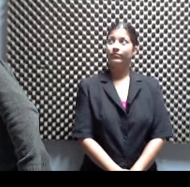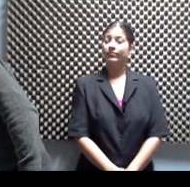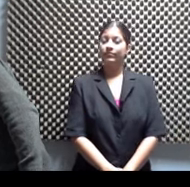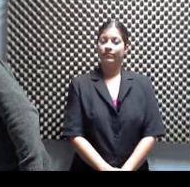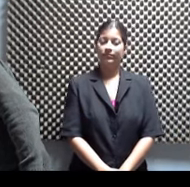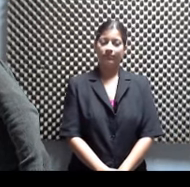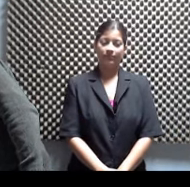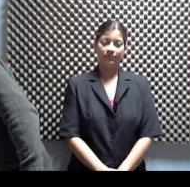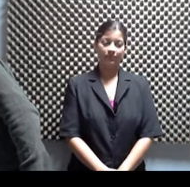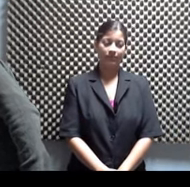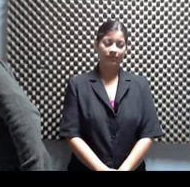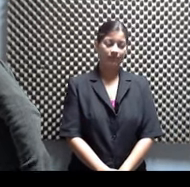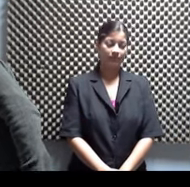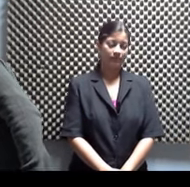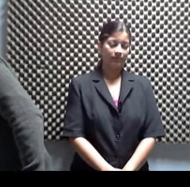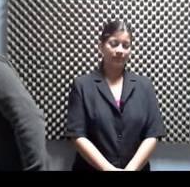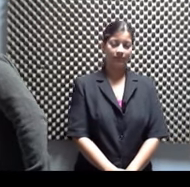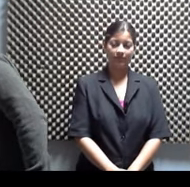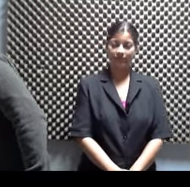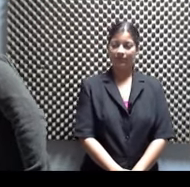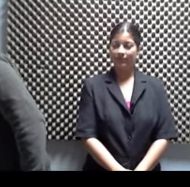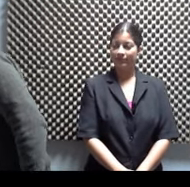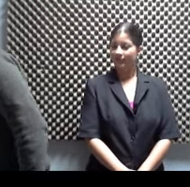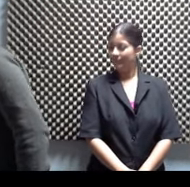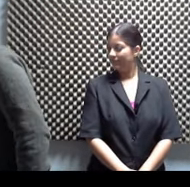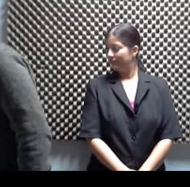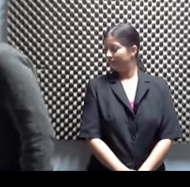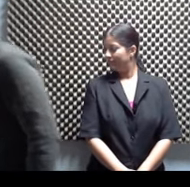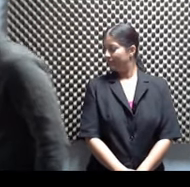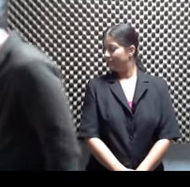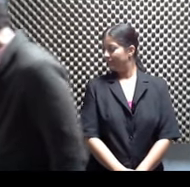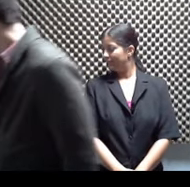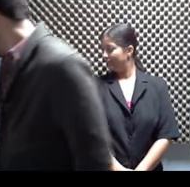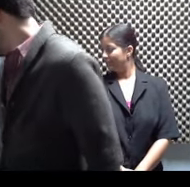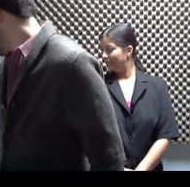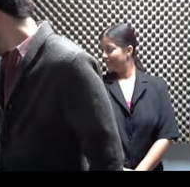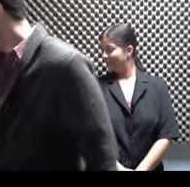No se solidarizan necesariamente con el sentir de esta empresa ni de sus auspiciadores.